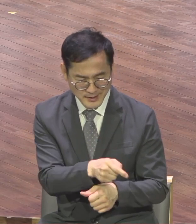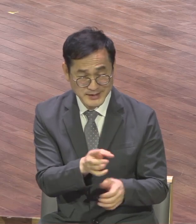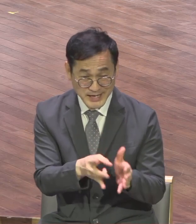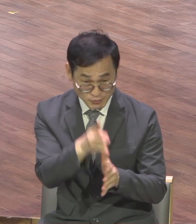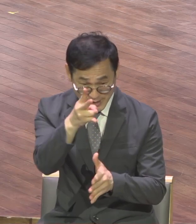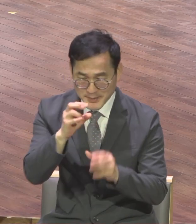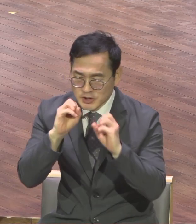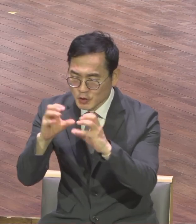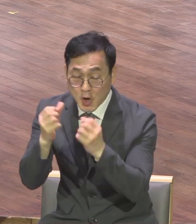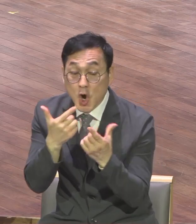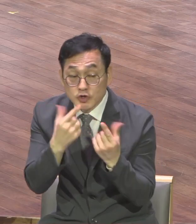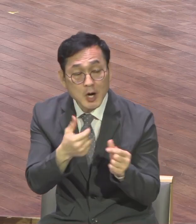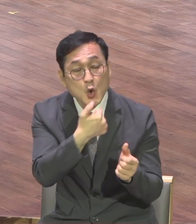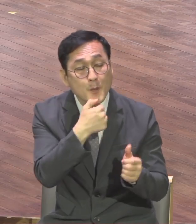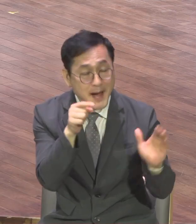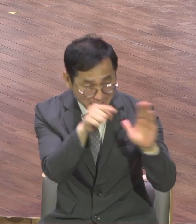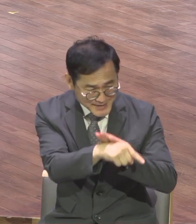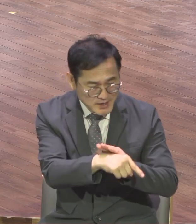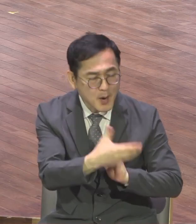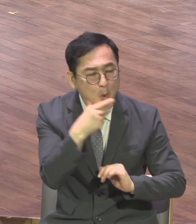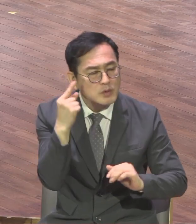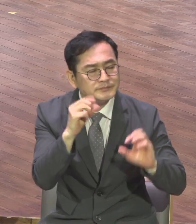같이 로마에서 정어놔야 하리라 하시니라